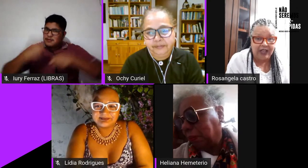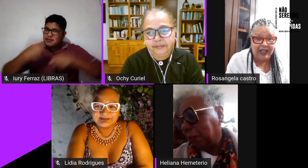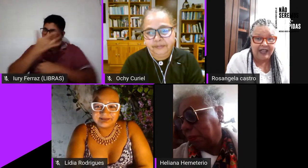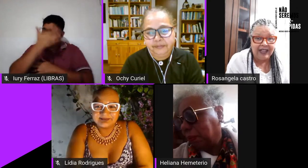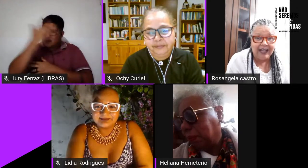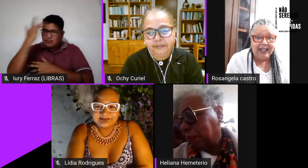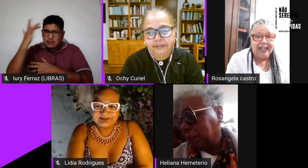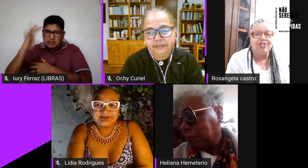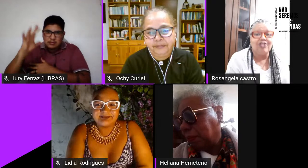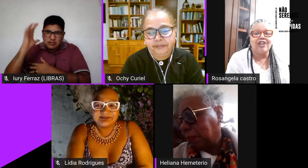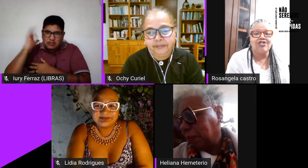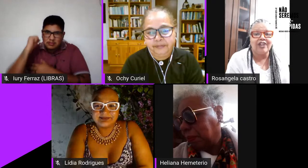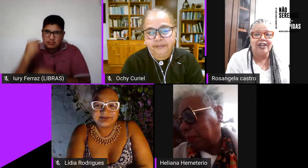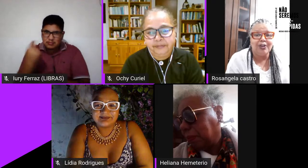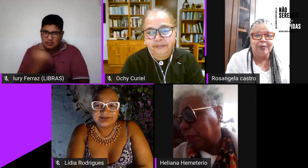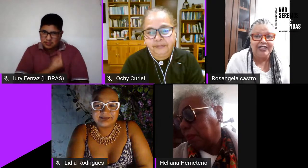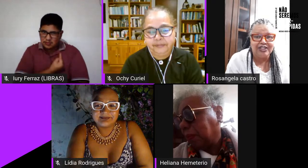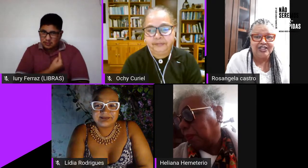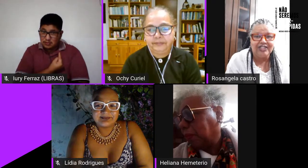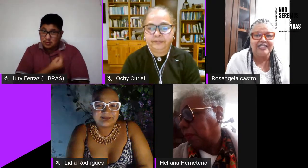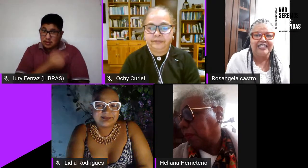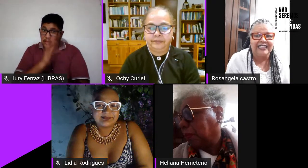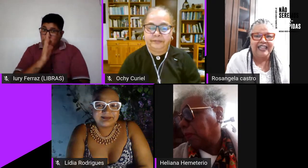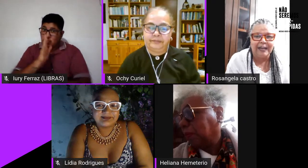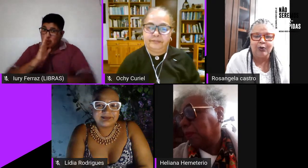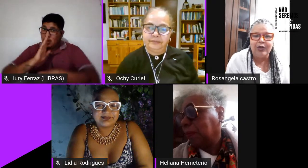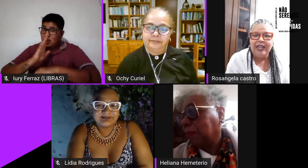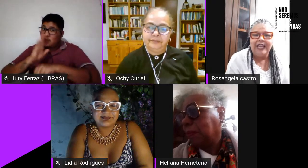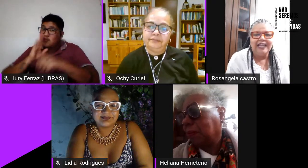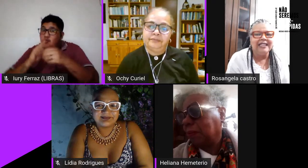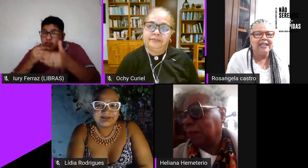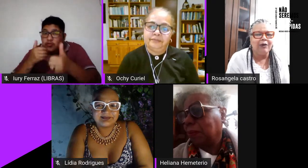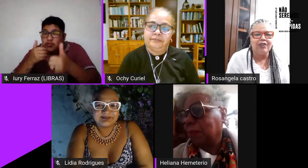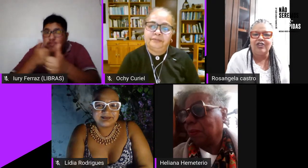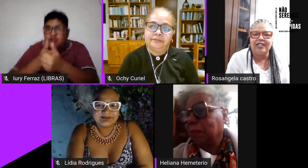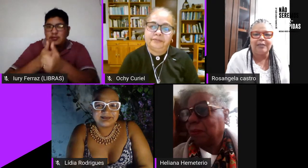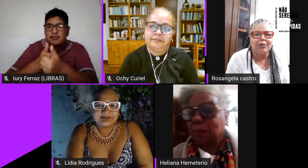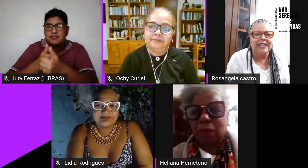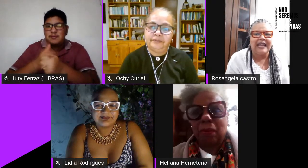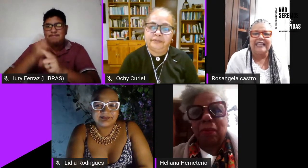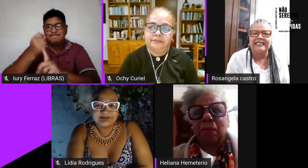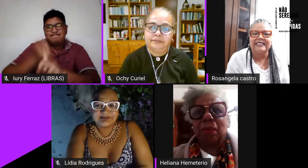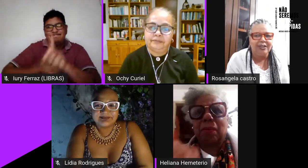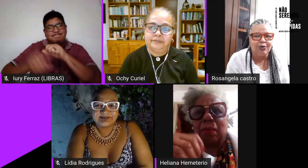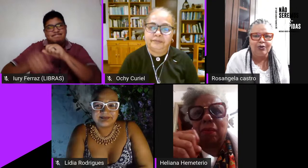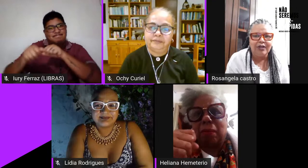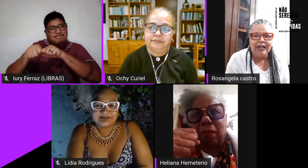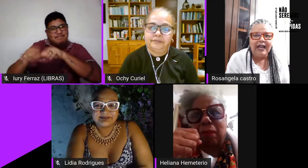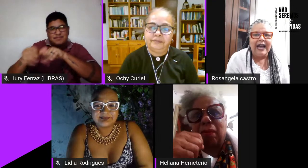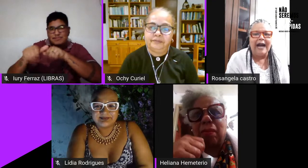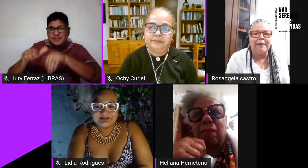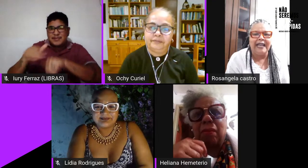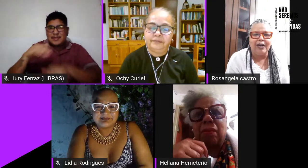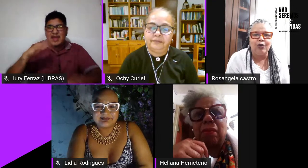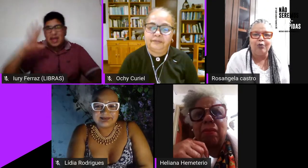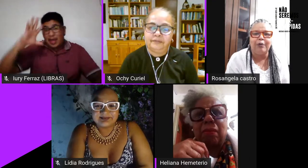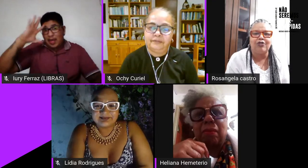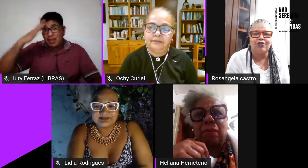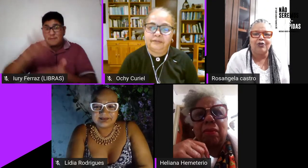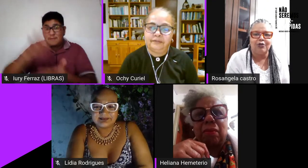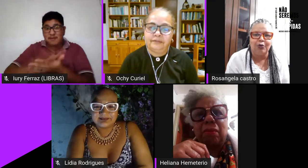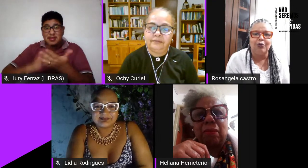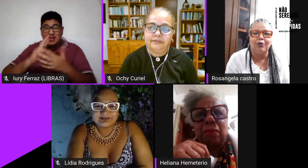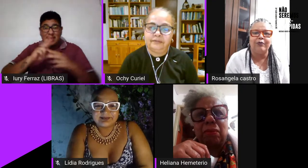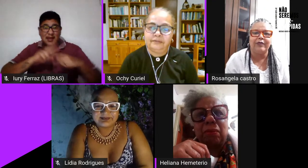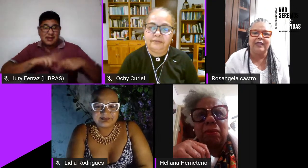escutem está chegando o mês de setembro e não adianta botar lacinho amarelo no